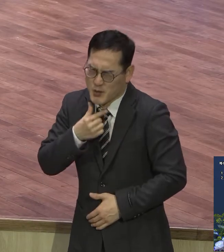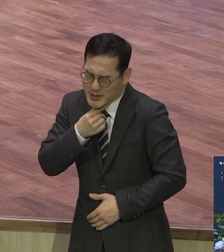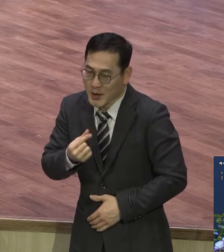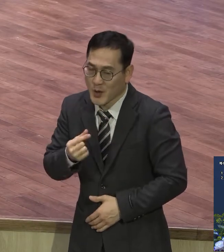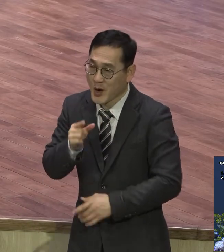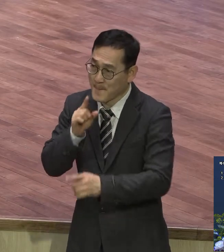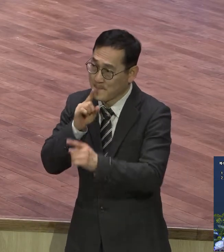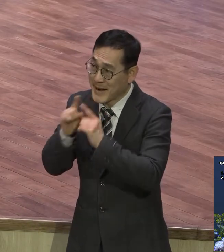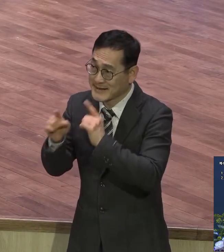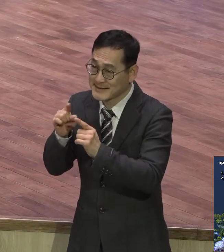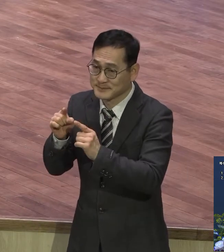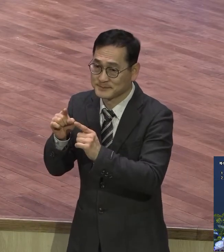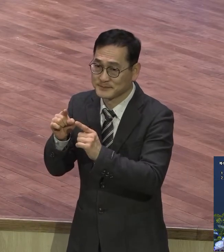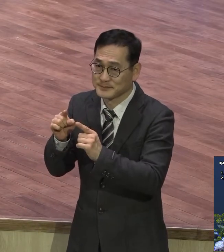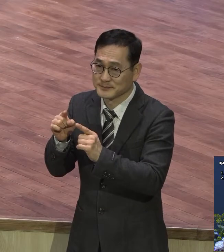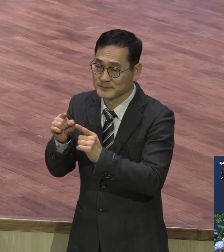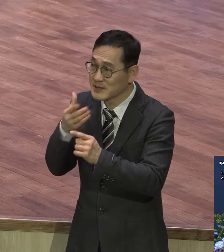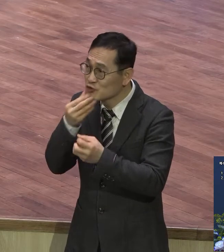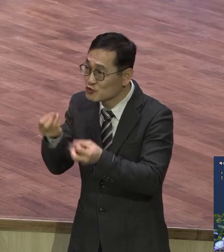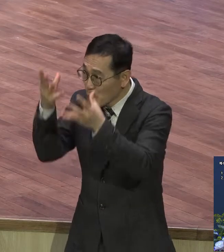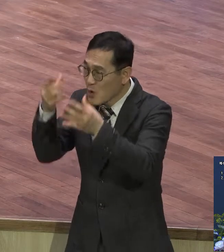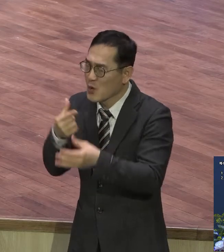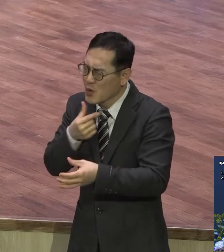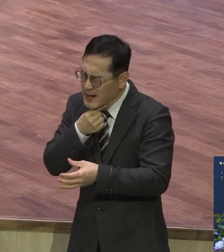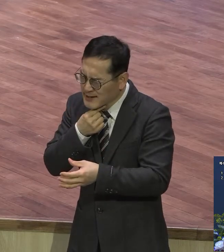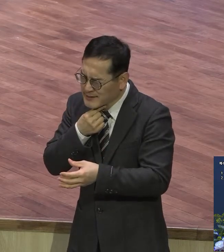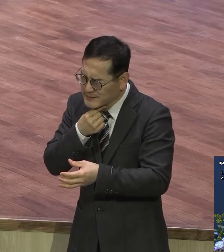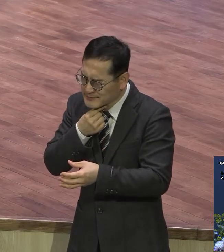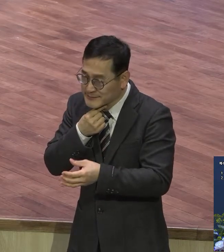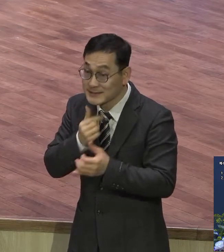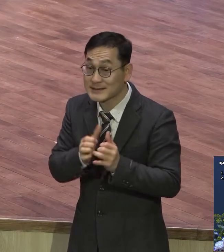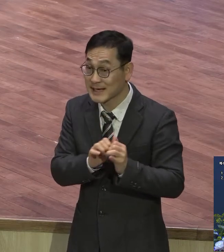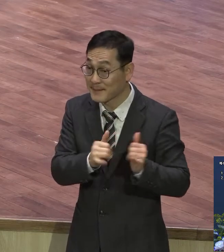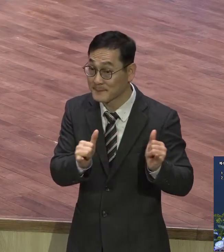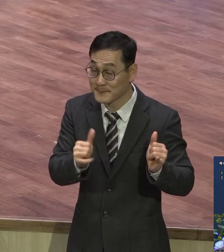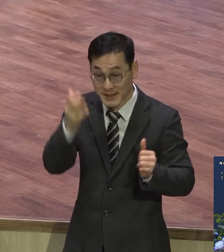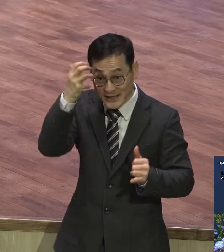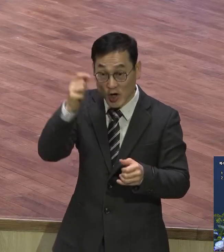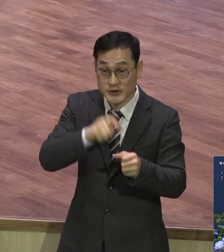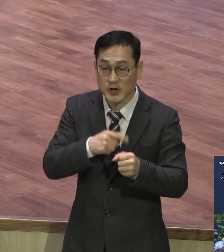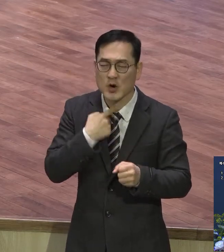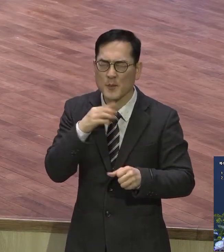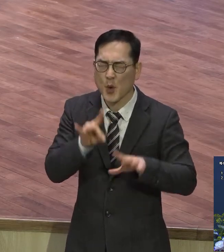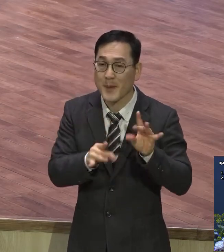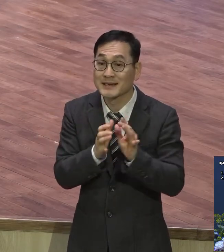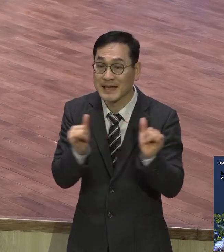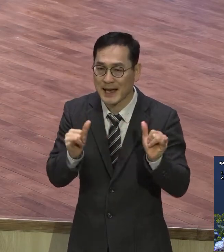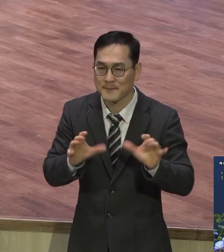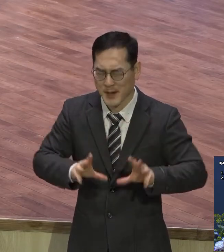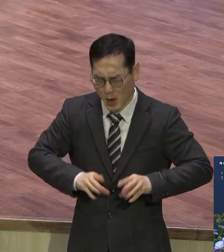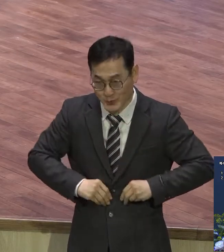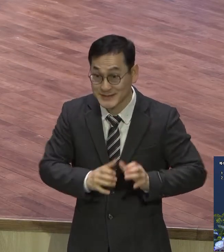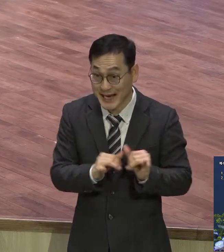있는 축복을 누리기 원하는 이 영적으로 목마른 자 배고픈 자 배부르게 해주겠다